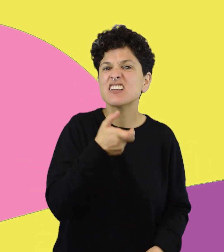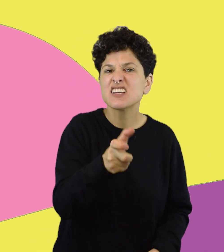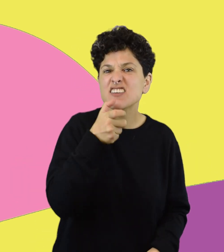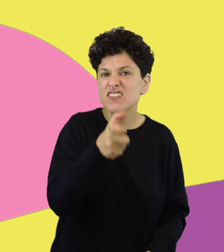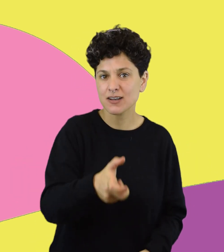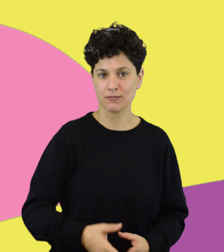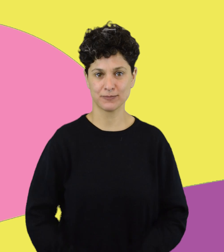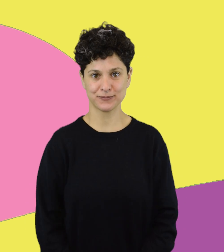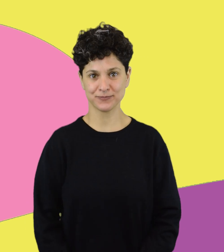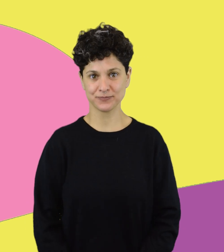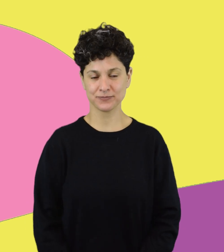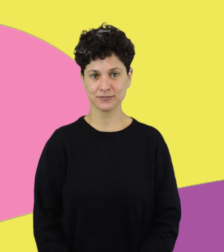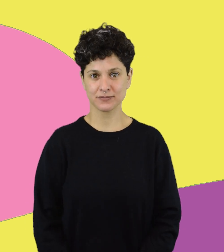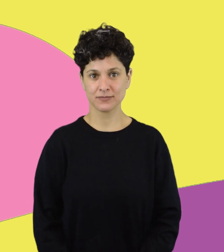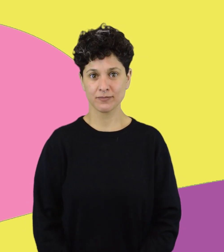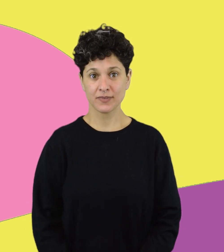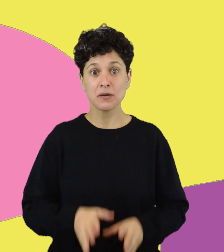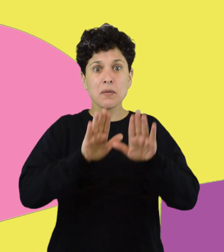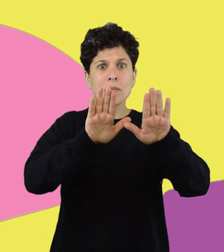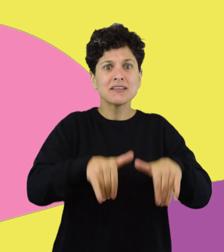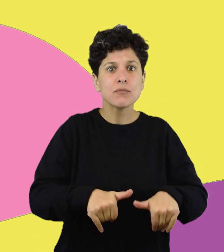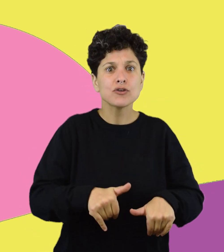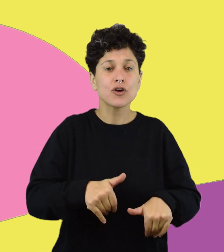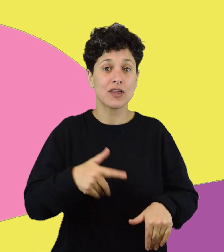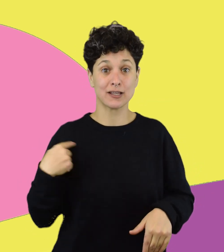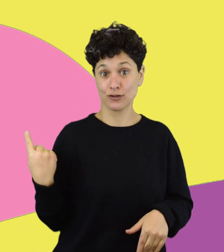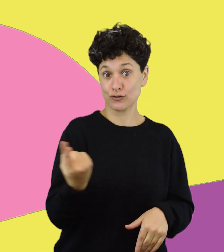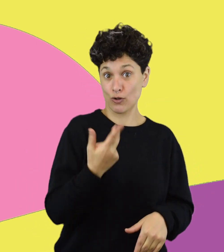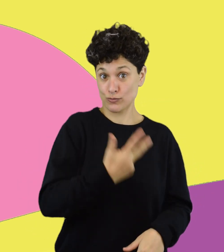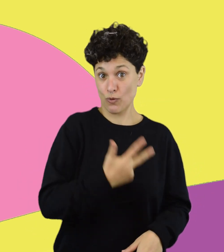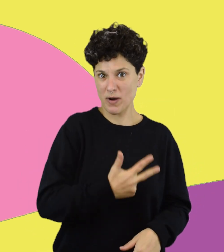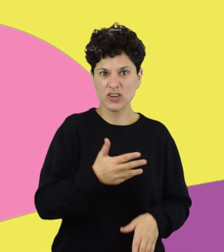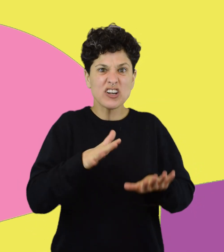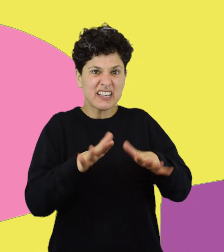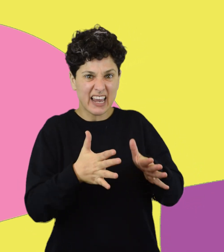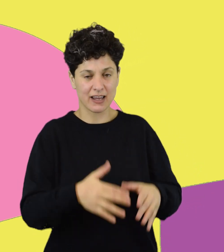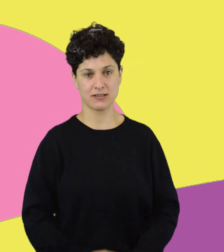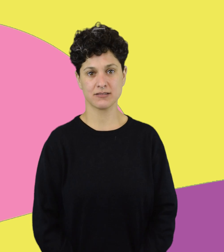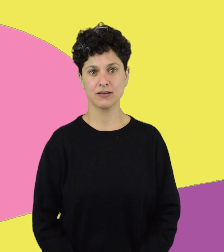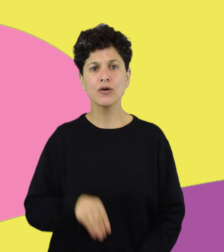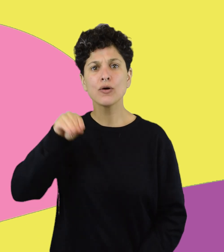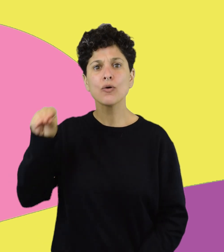¿Qué significa patrimonio de la humanidad? ¿Qué organización declara los patrimonios de la humanidad?